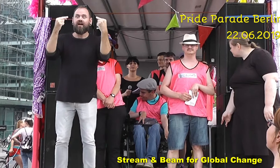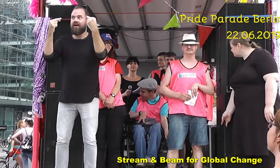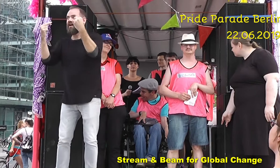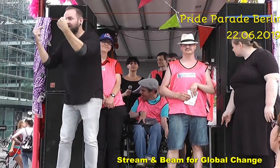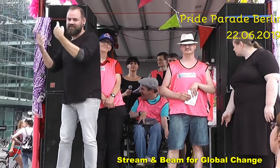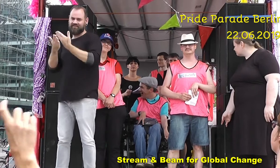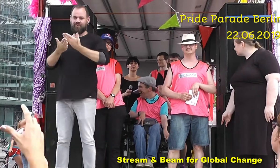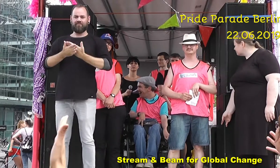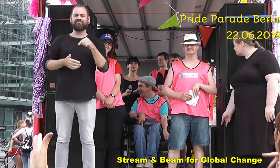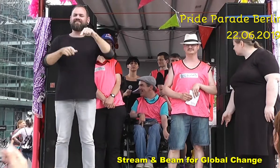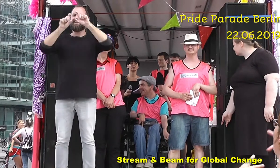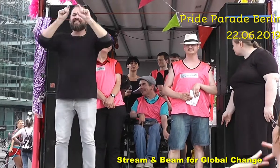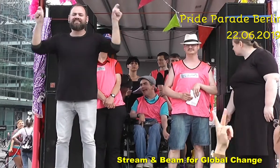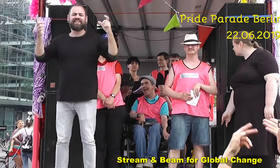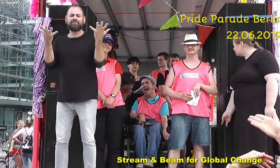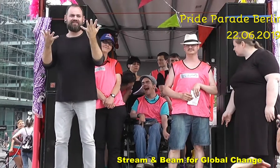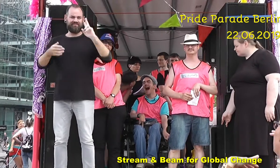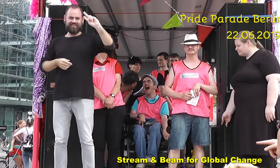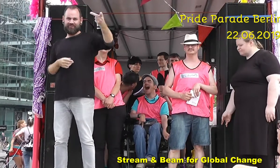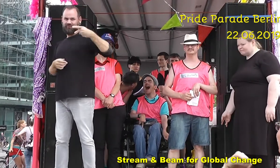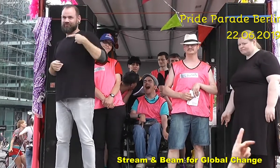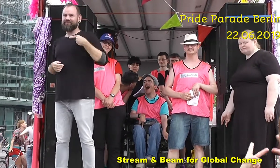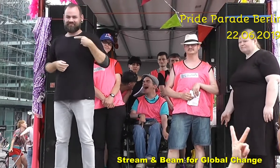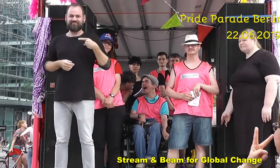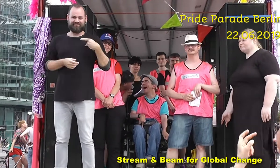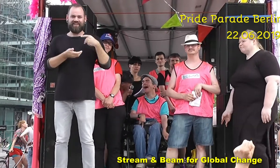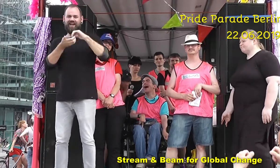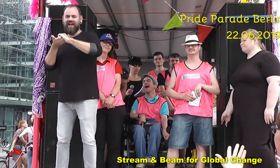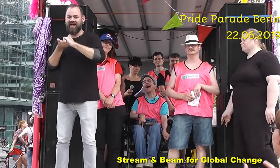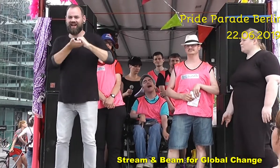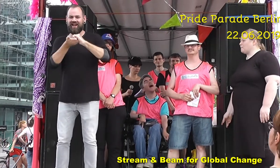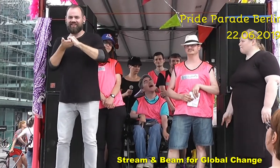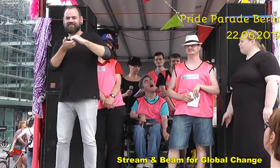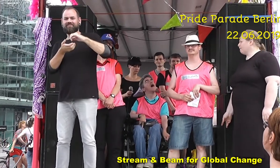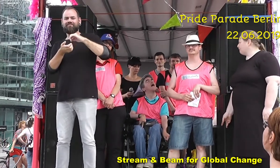Unser Motto lautet, Kämpfe verbinden, Normen überwinden.